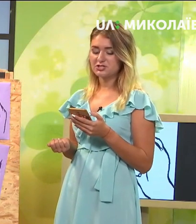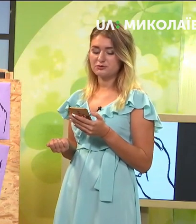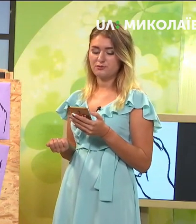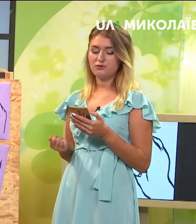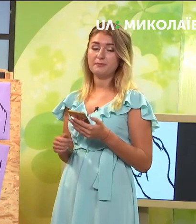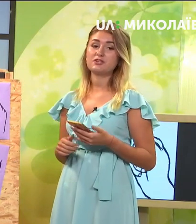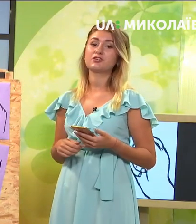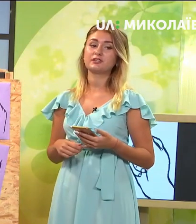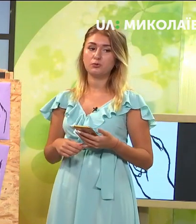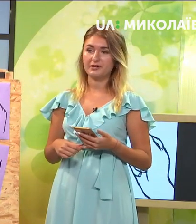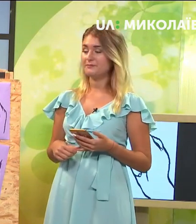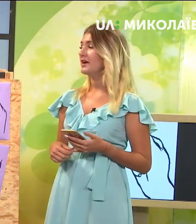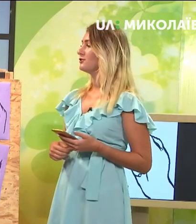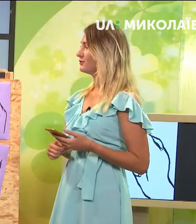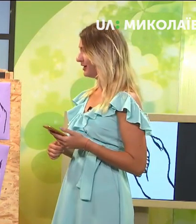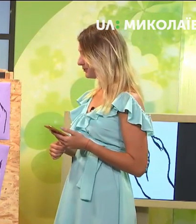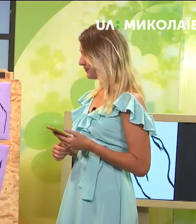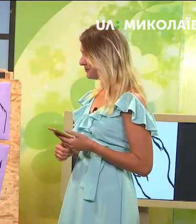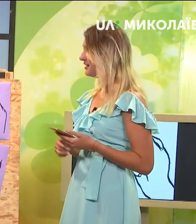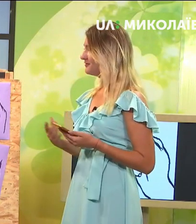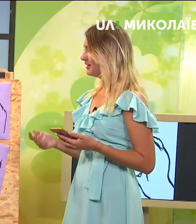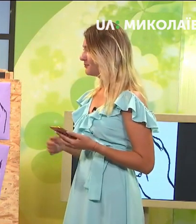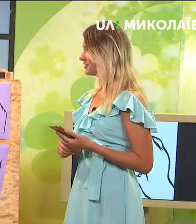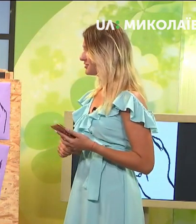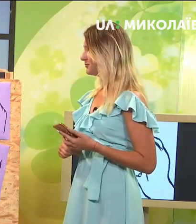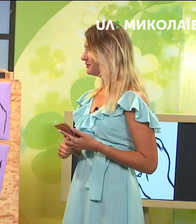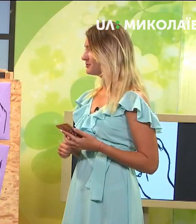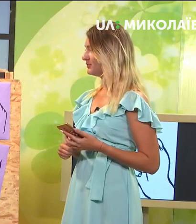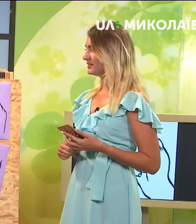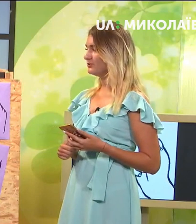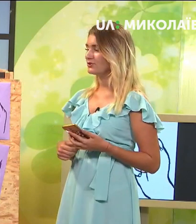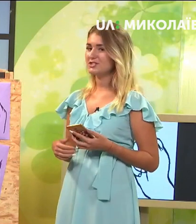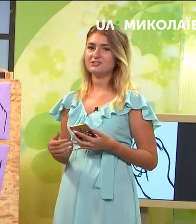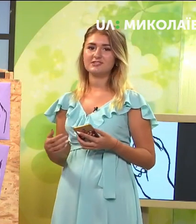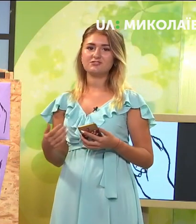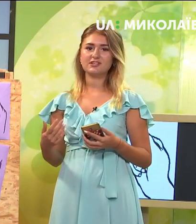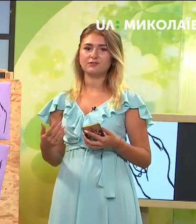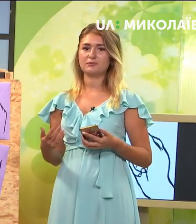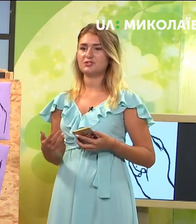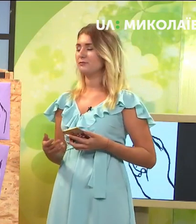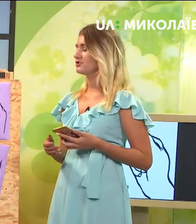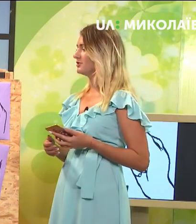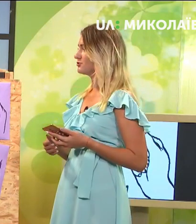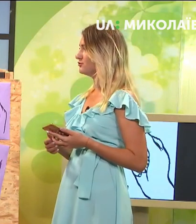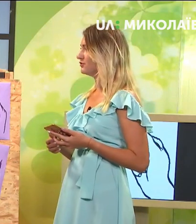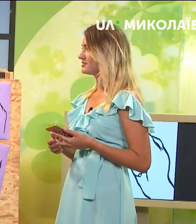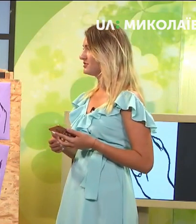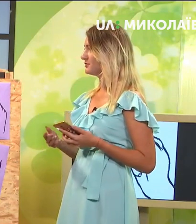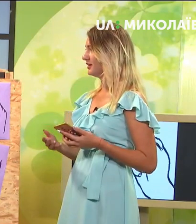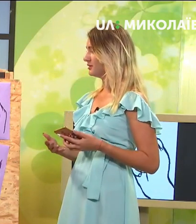жестової мови першої категорії. Доброго ранку вам. Вітаю на наші ранкові студії. Ну, чесно, завжди, коли починаємо вчити якусь мову, я завжди питаю, як